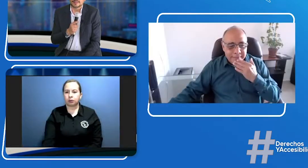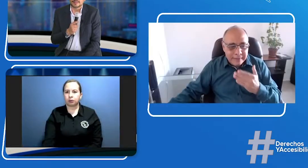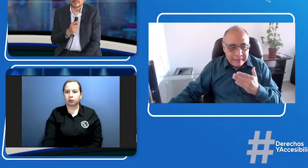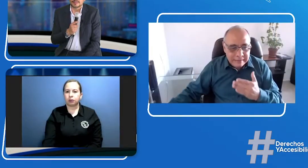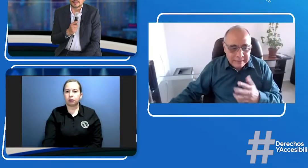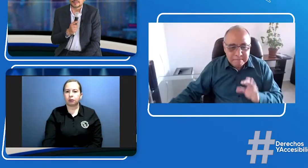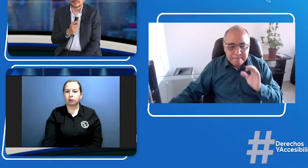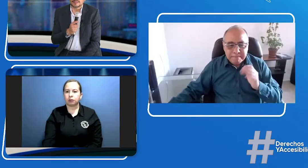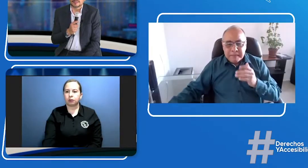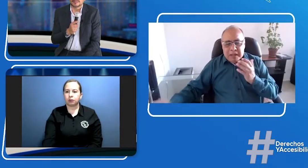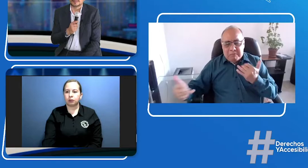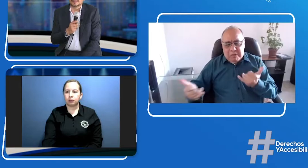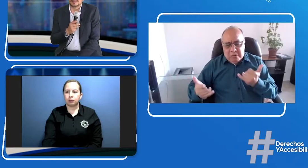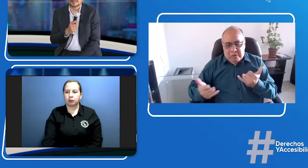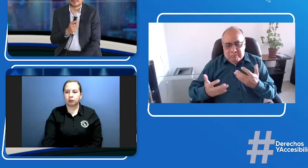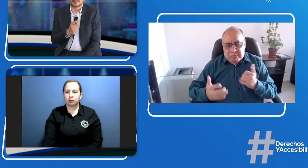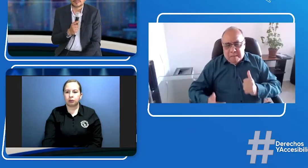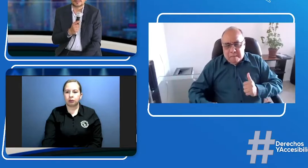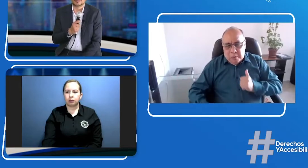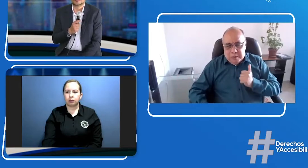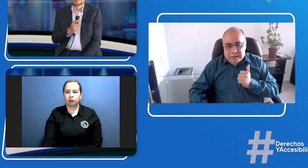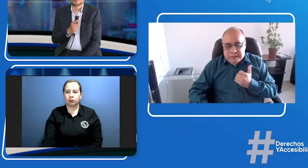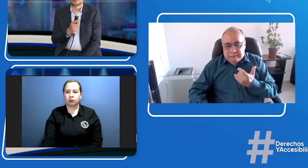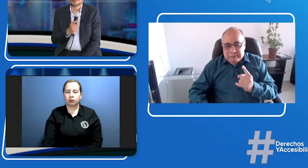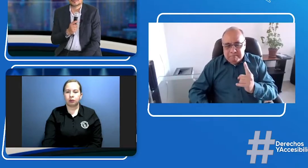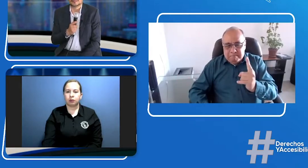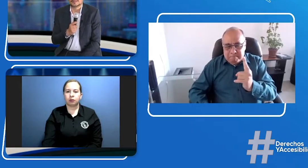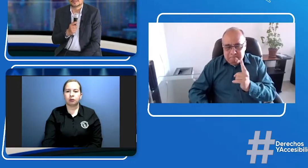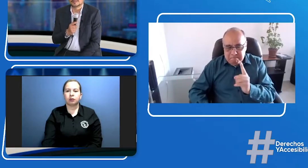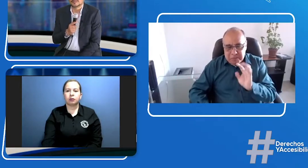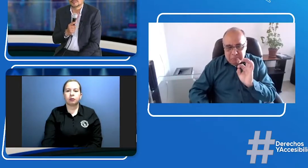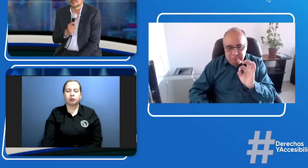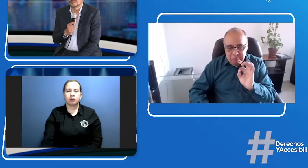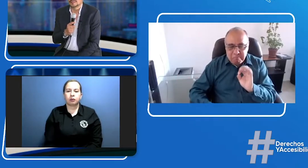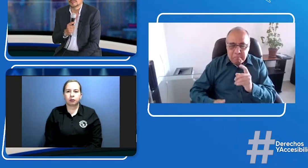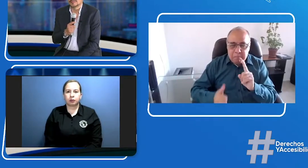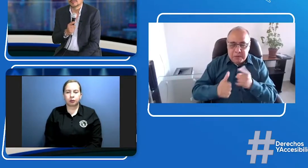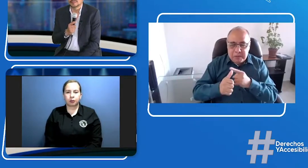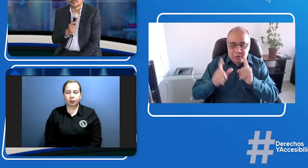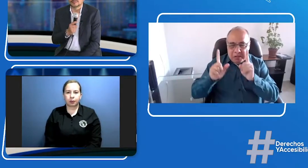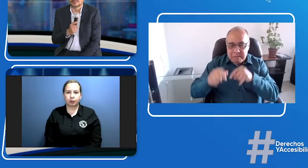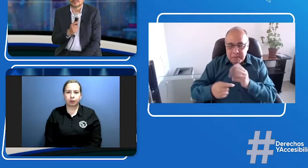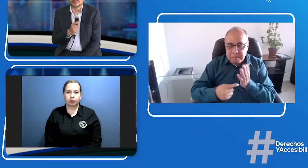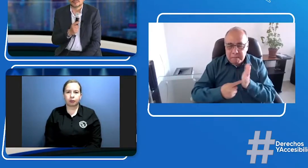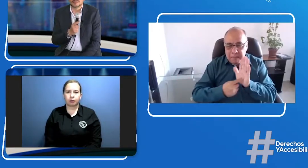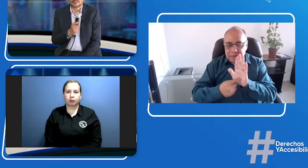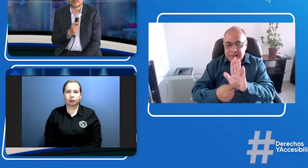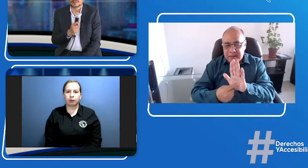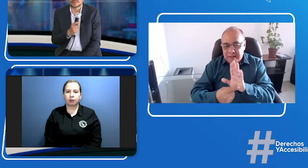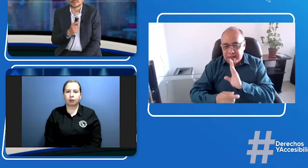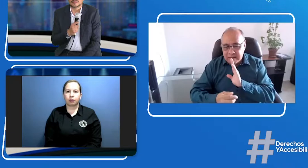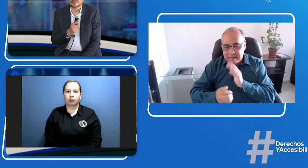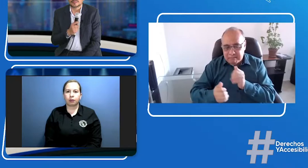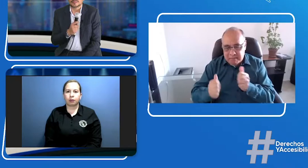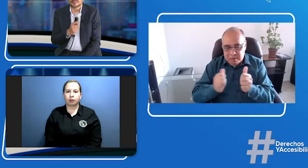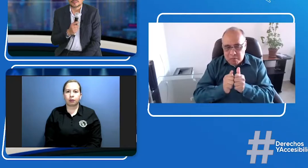Ok, bueno, muchísimas gracias comisionado, ya de una vez quisiera aprovechar que está con nosotros